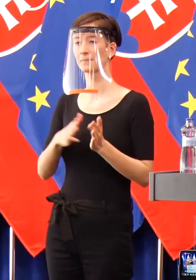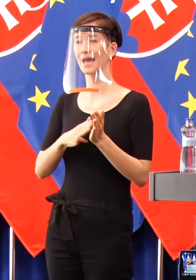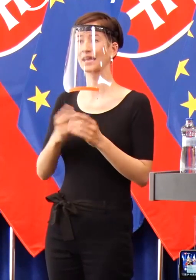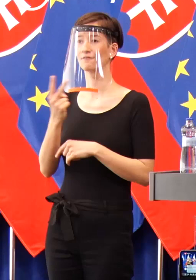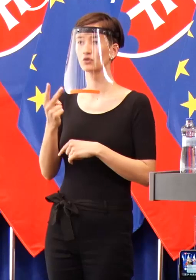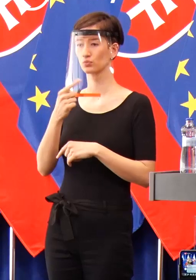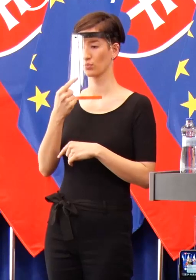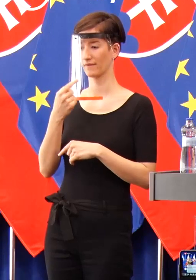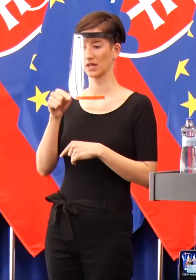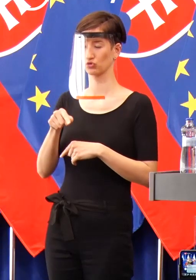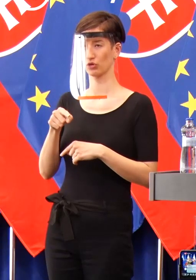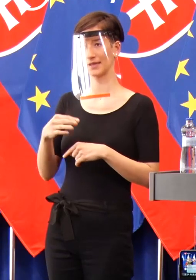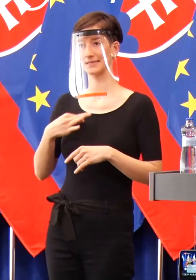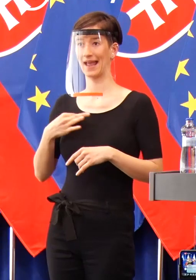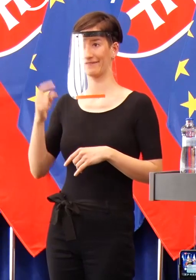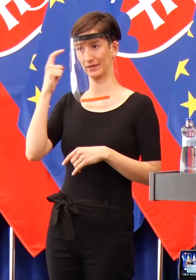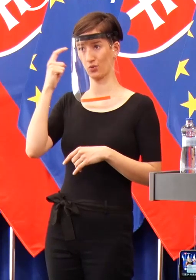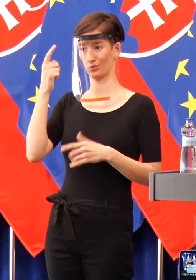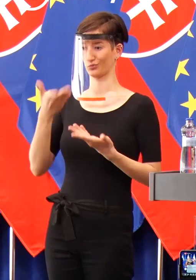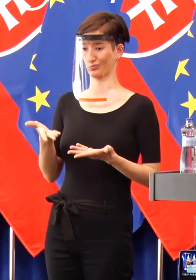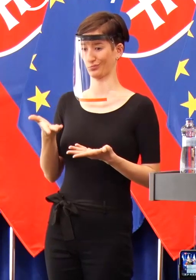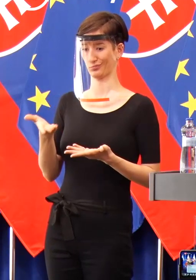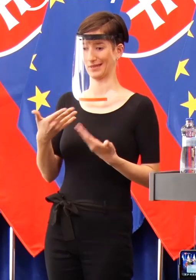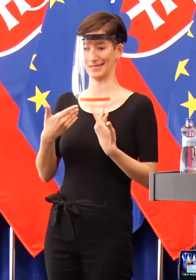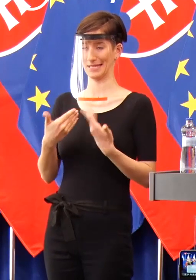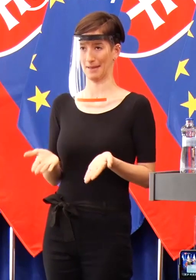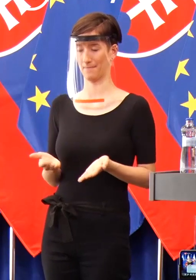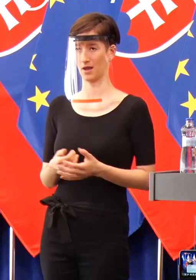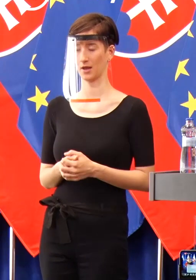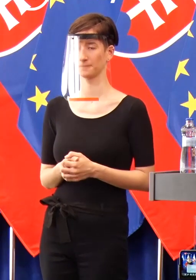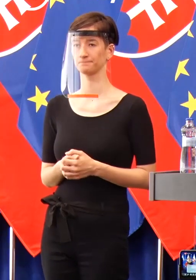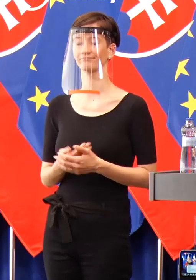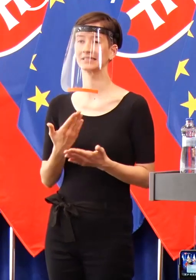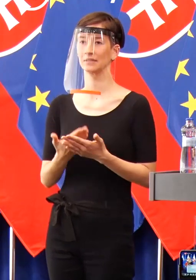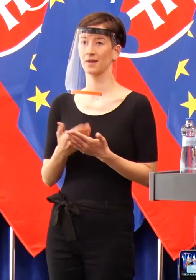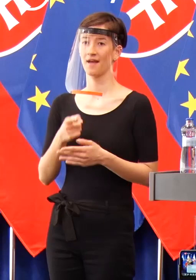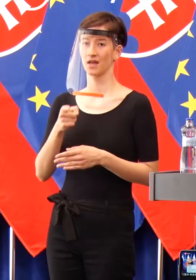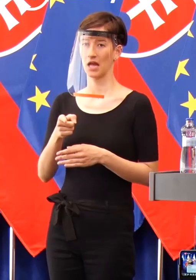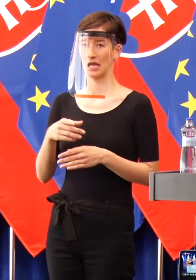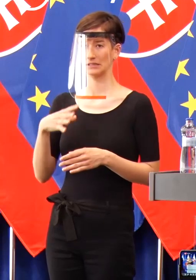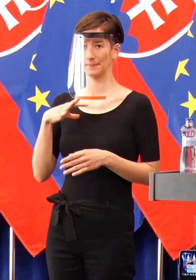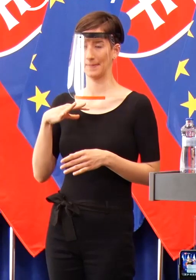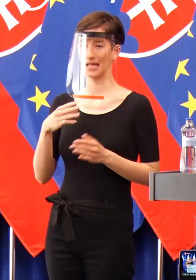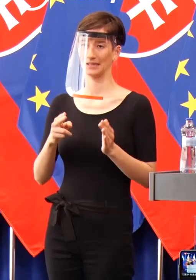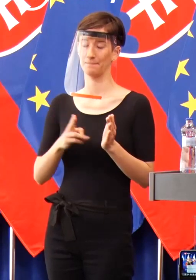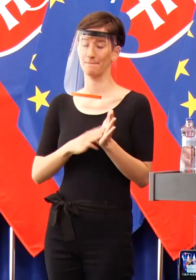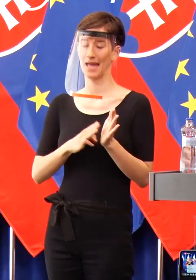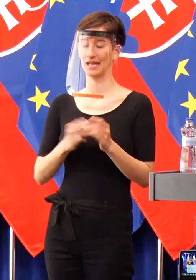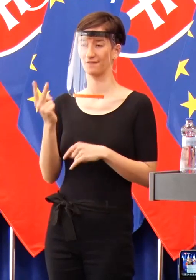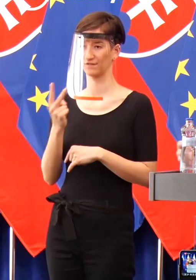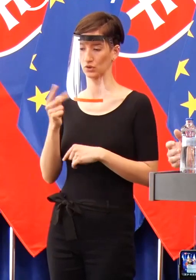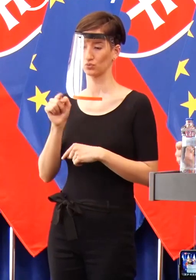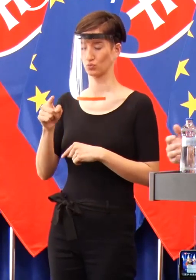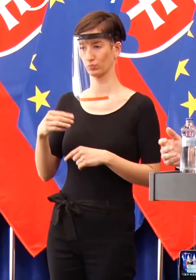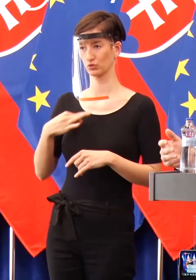Evidentne, Mariam Vyskupič ten zdravý rozum nemá, keď ve honestu je opatrenia, ktoré majú chrániť zdravie a silou mocov pozerajú iba na